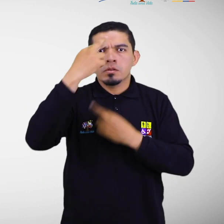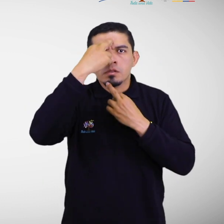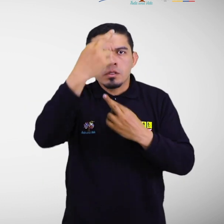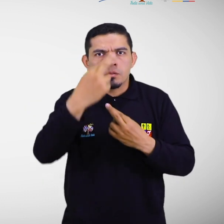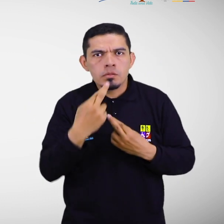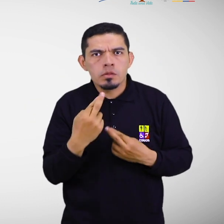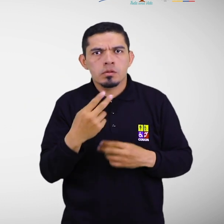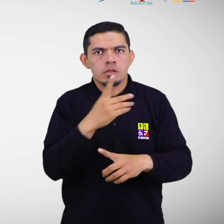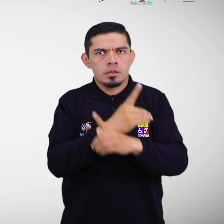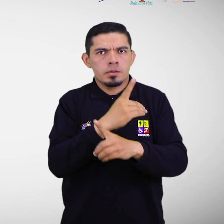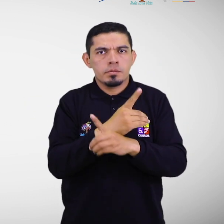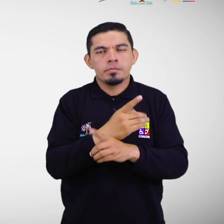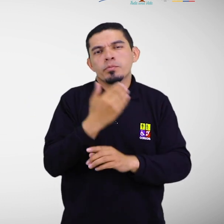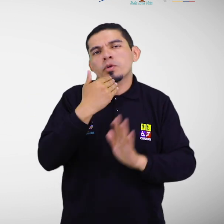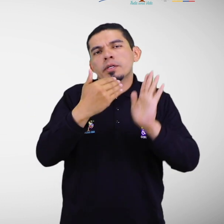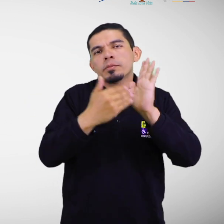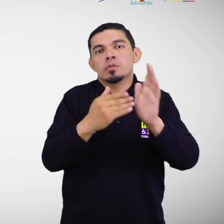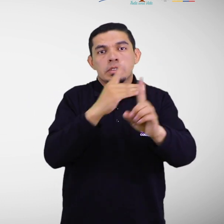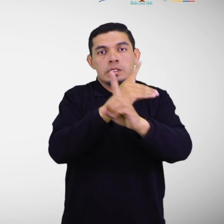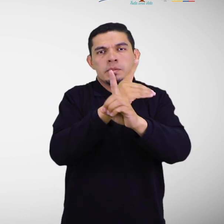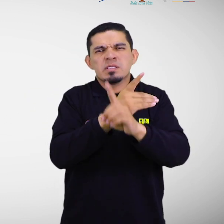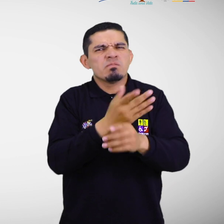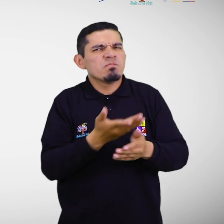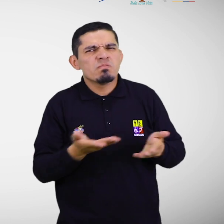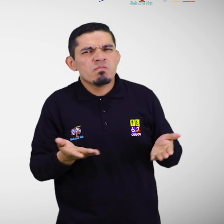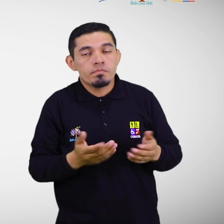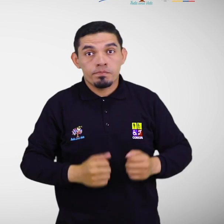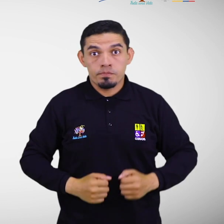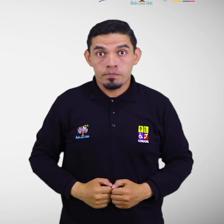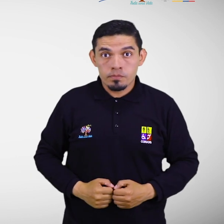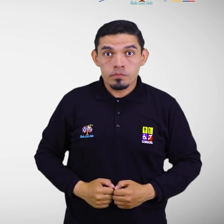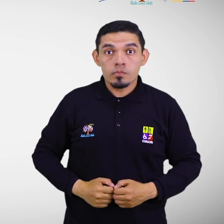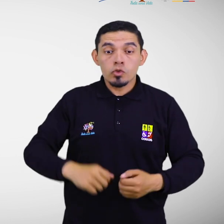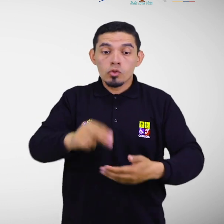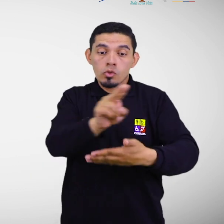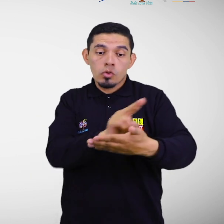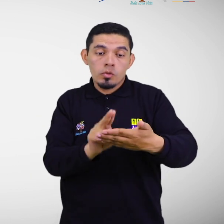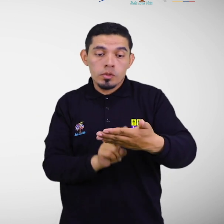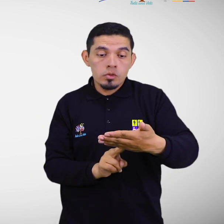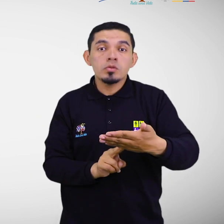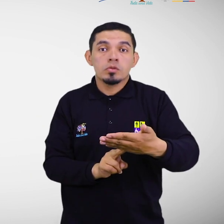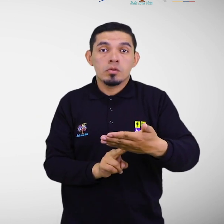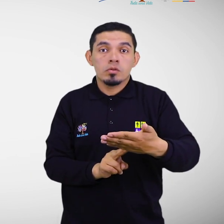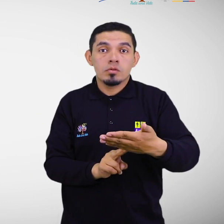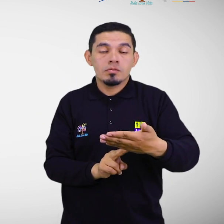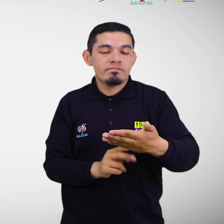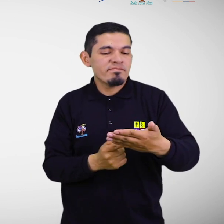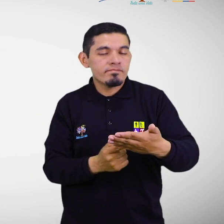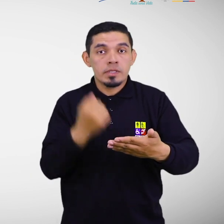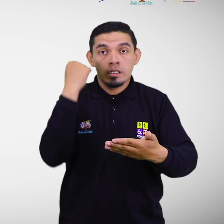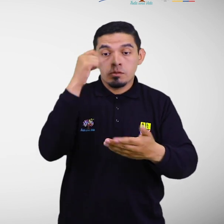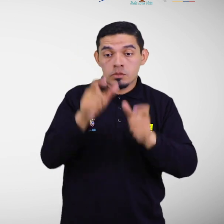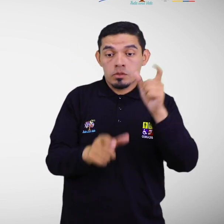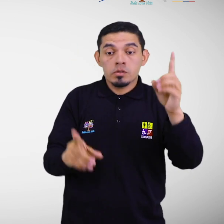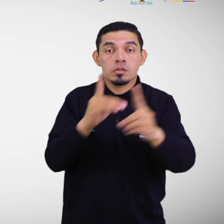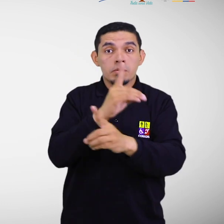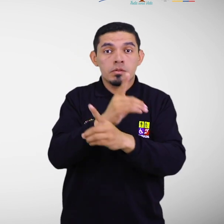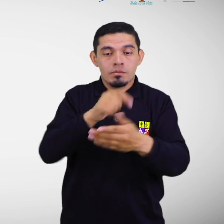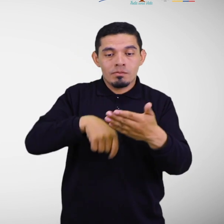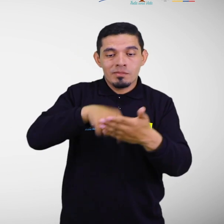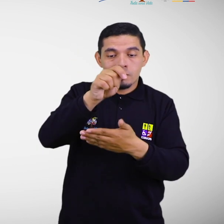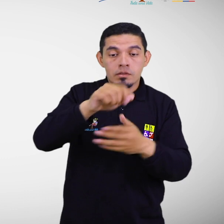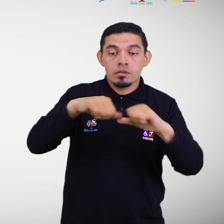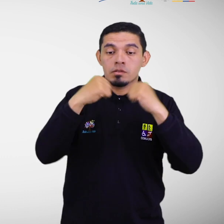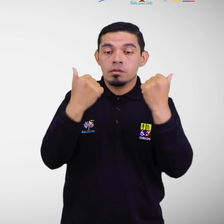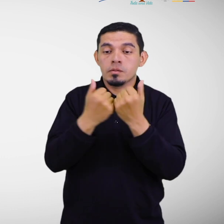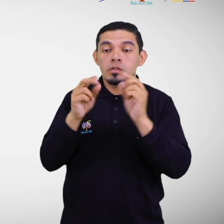con discapacidad. En el marco de la Convención sobre los Derechos de las Personas con Discapacidad, aprobada por